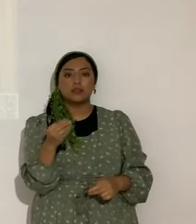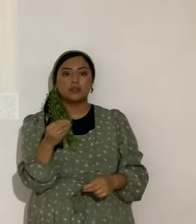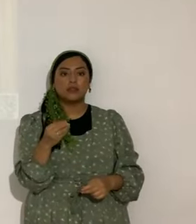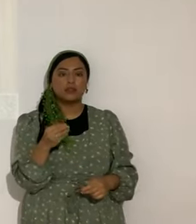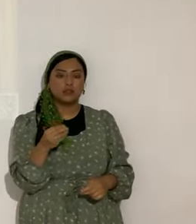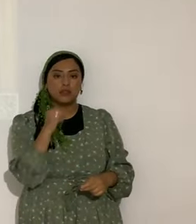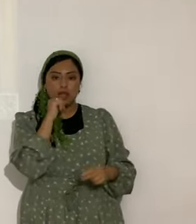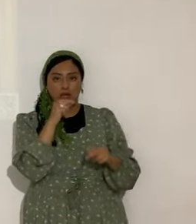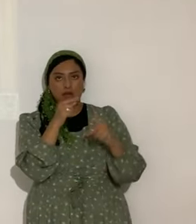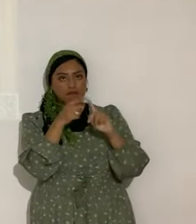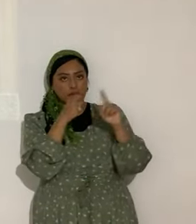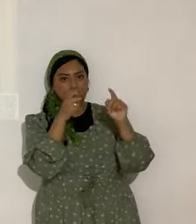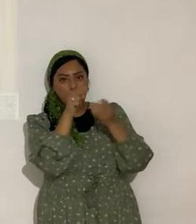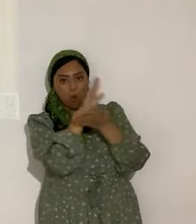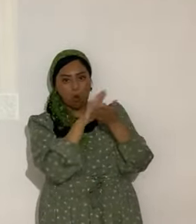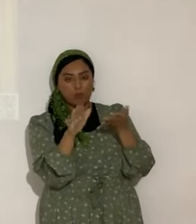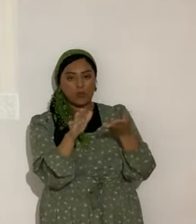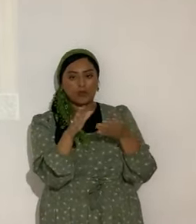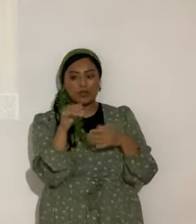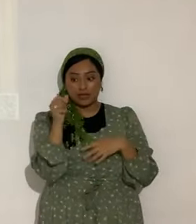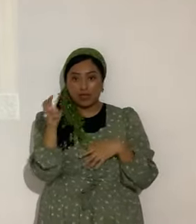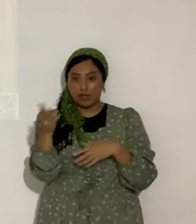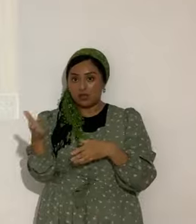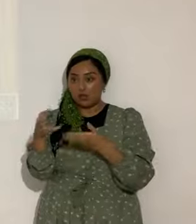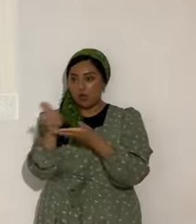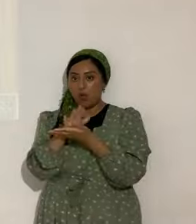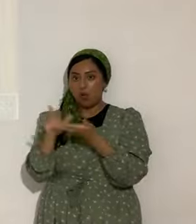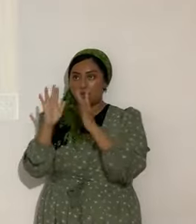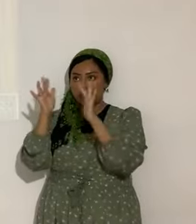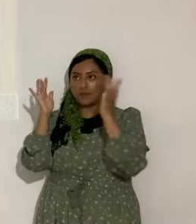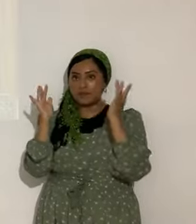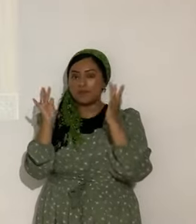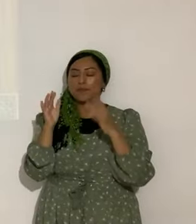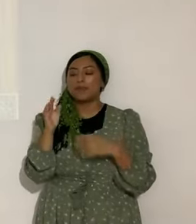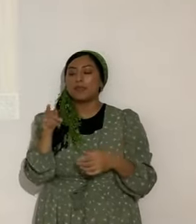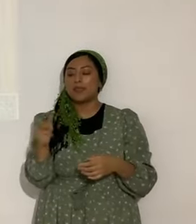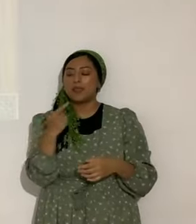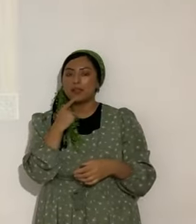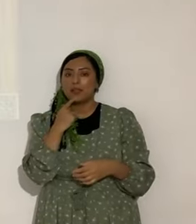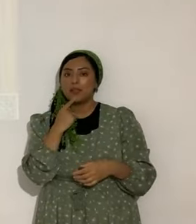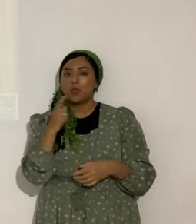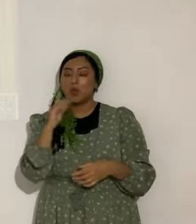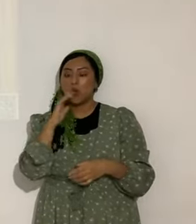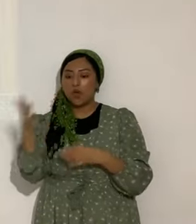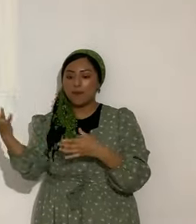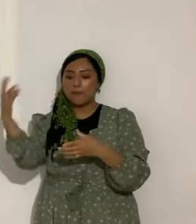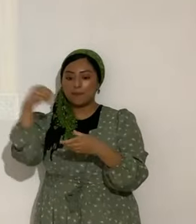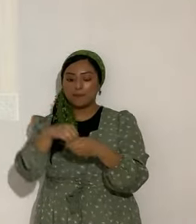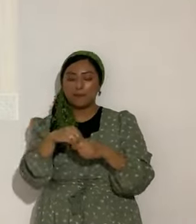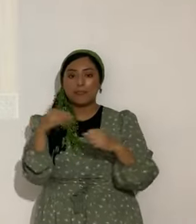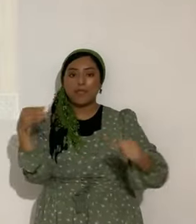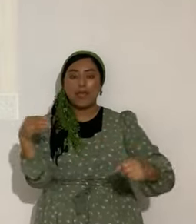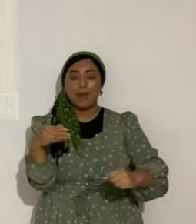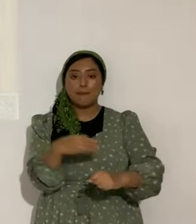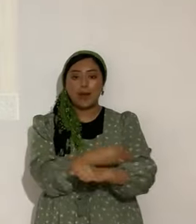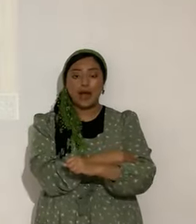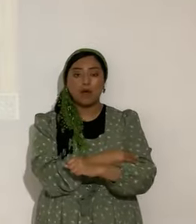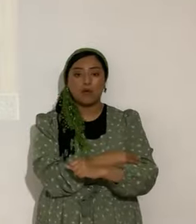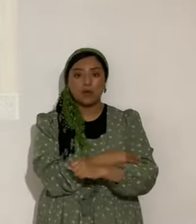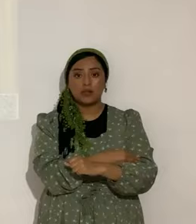divino. Lógico. Como él. Yashua es divino. Y entonces él dijo. Recibiréis poder. No nos hubiera